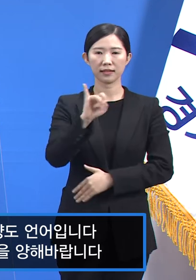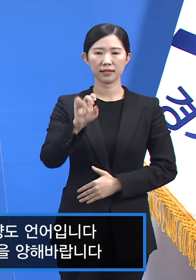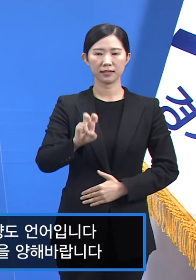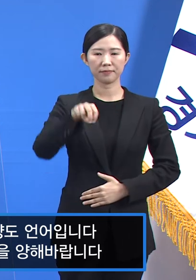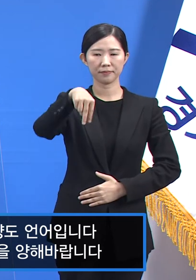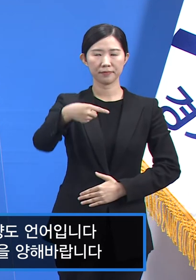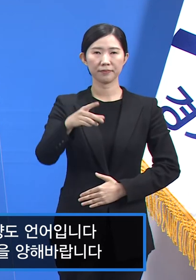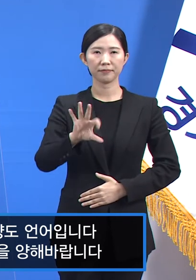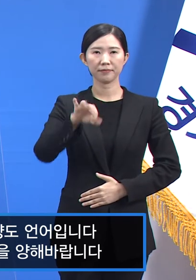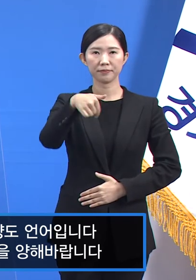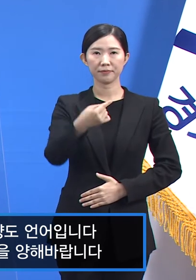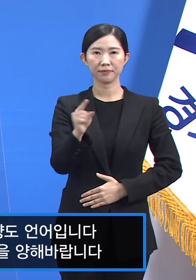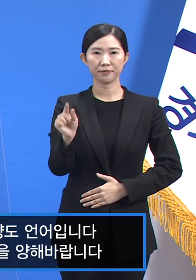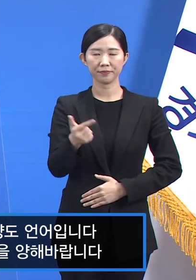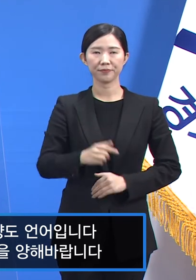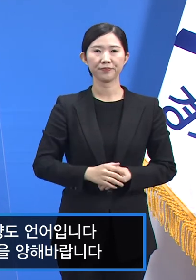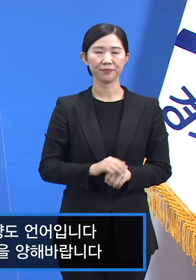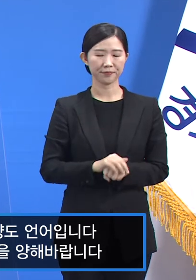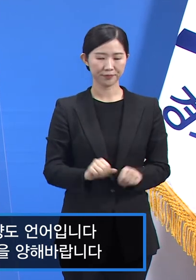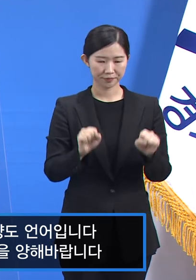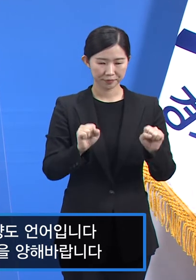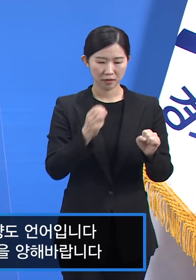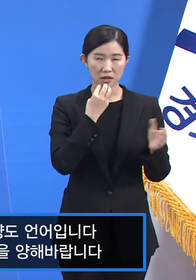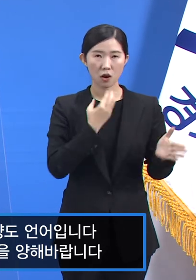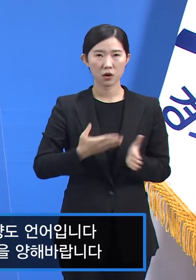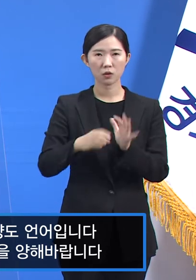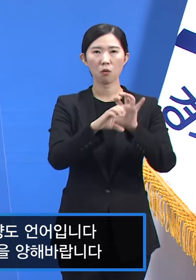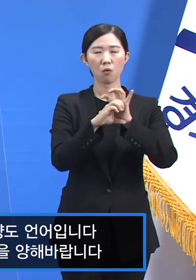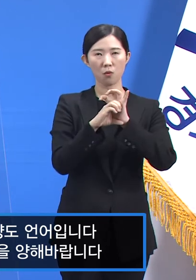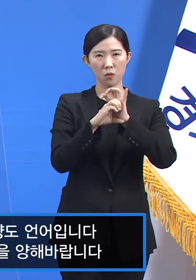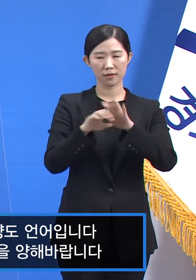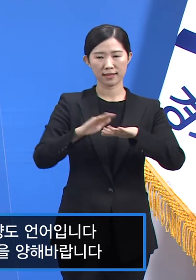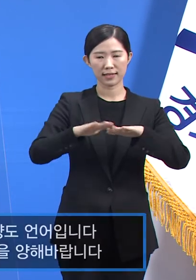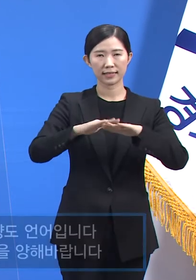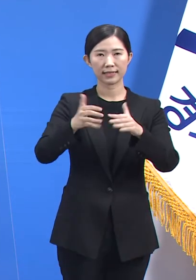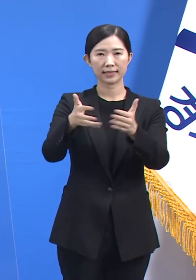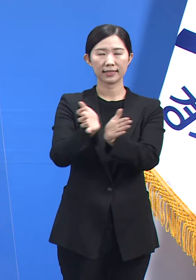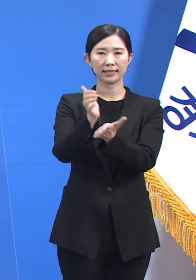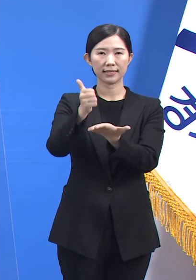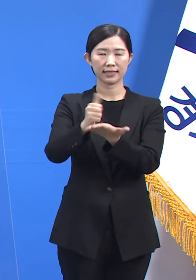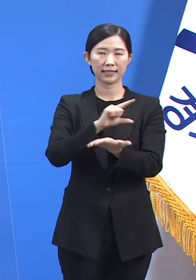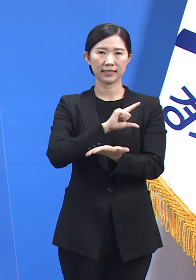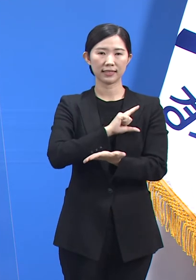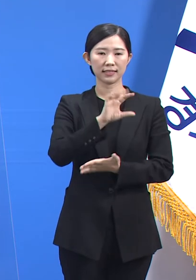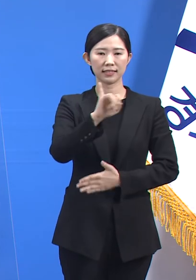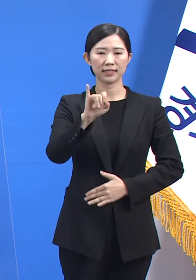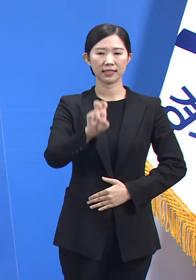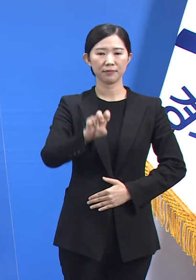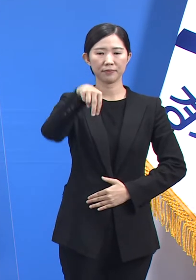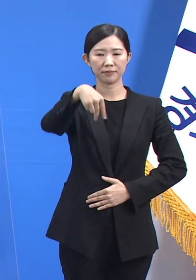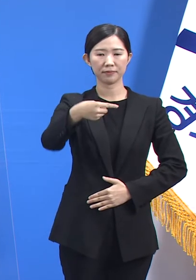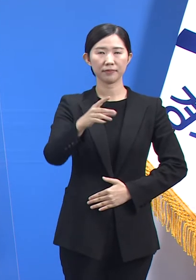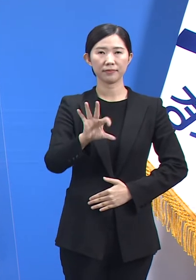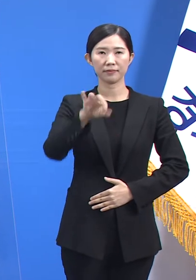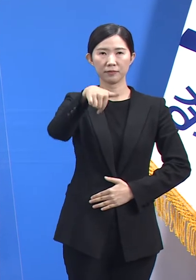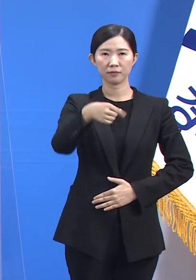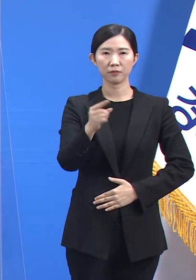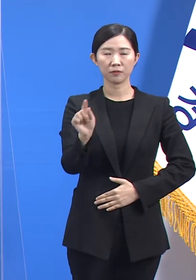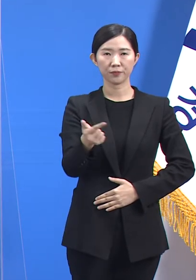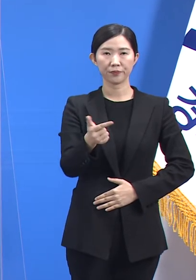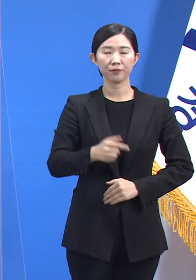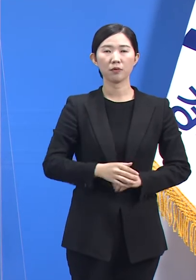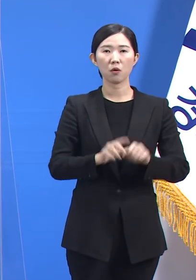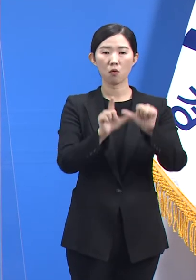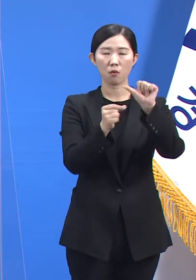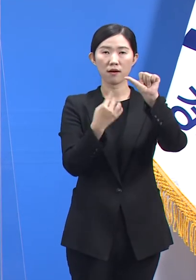안녕하십니까. 경기도 코로나19 긴급대응단임 순과연입니다. 5월 4일 화요일 경기도 코로나19 대응